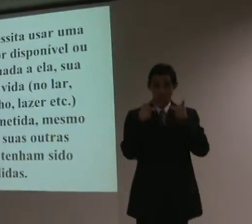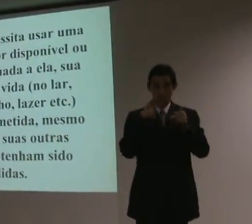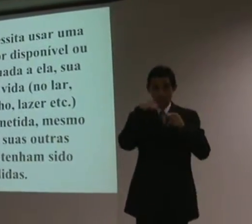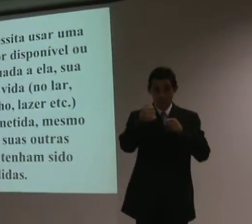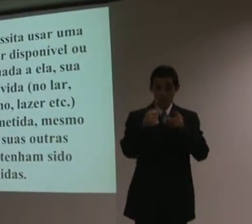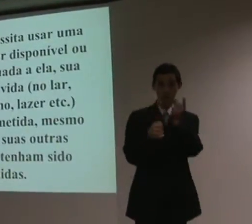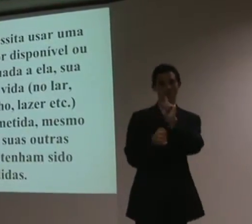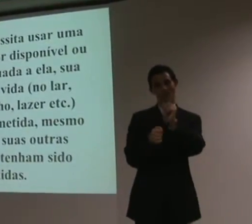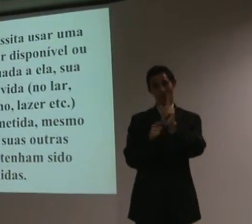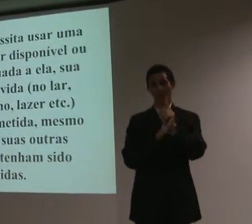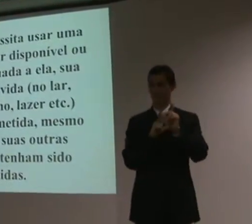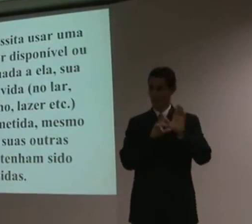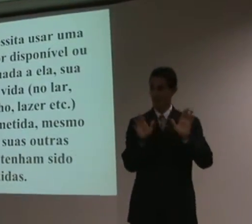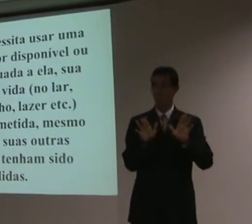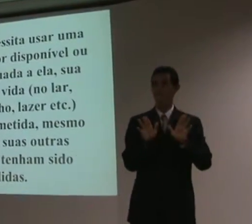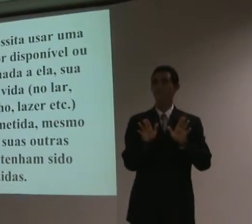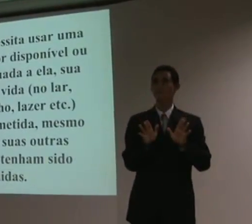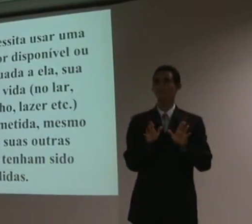felizmente.